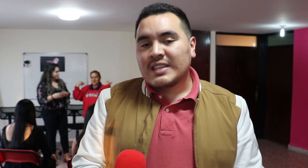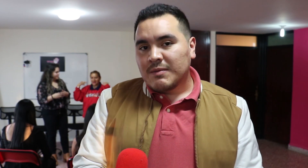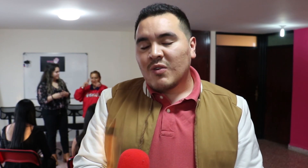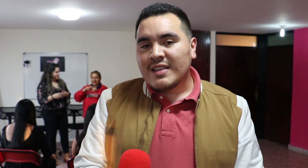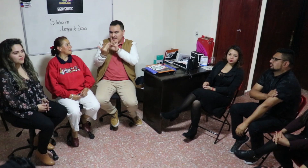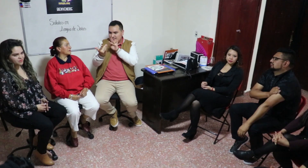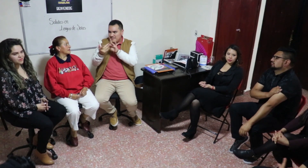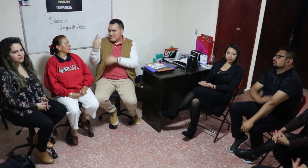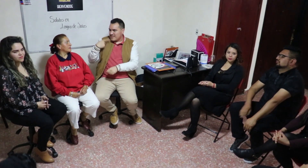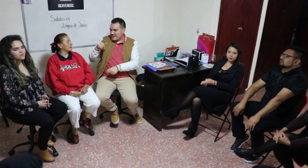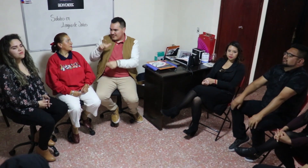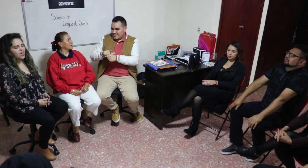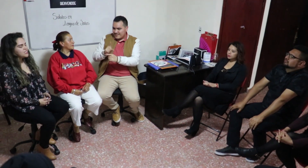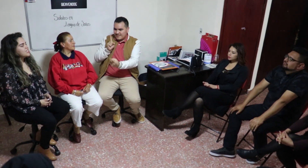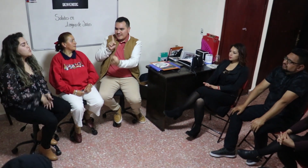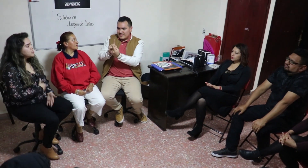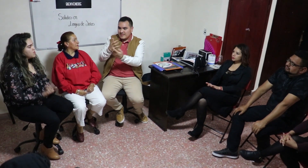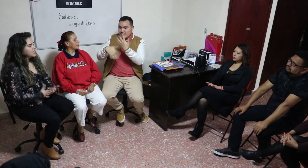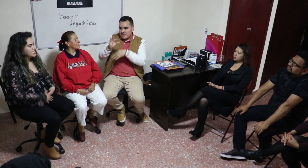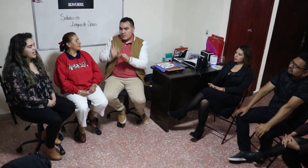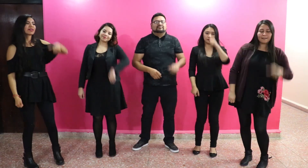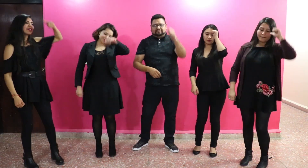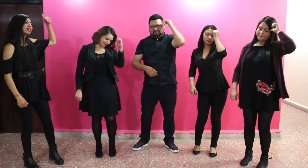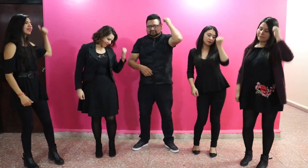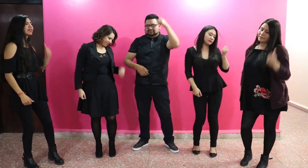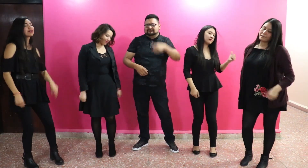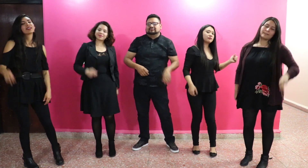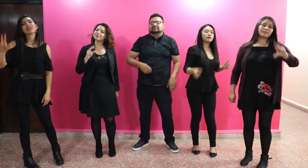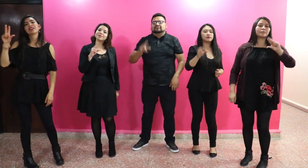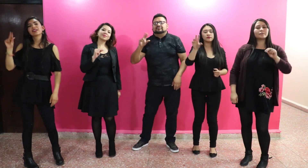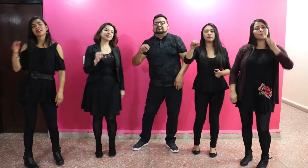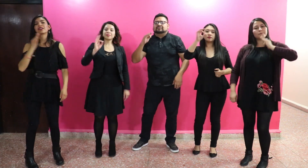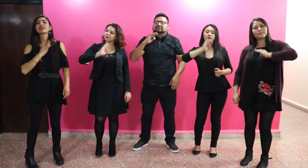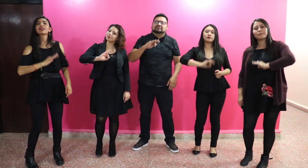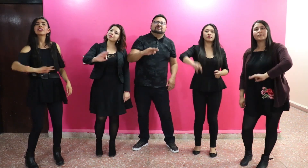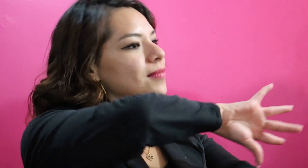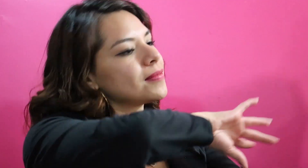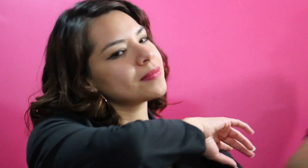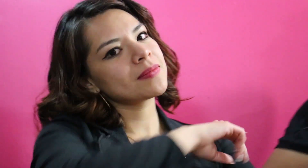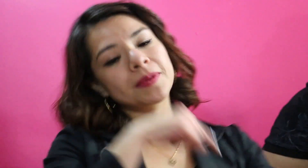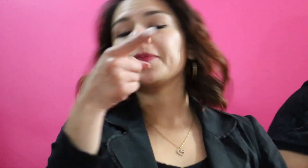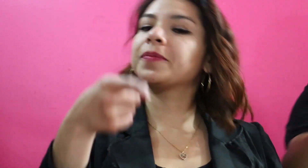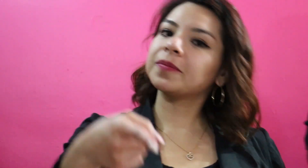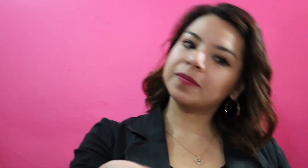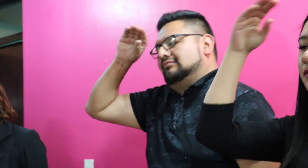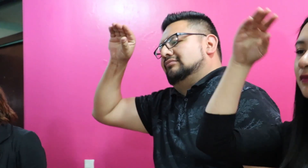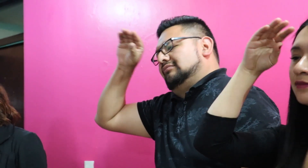individuales. Expertos en ciencias de la conducta aseguran hace falta generar mayor número de espacios para enseñar el lenguaje de señas